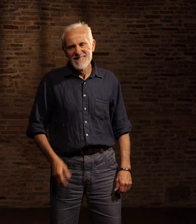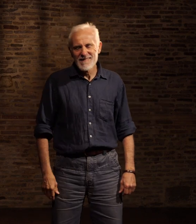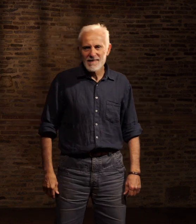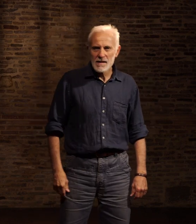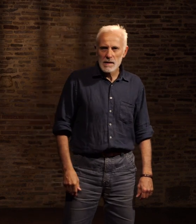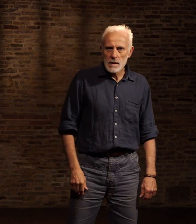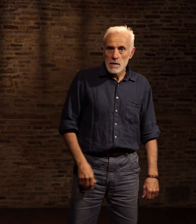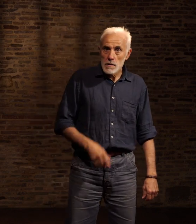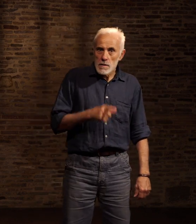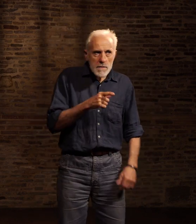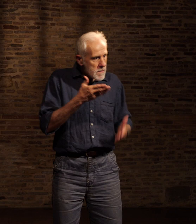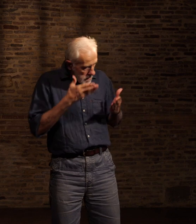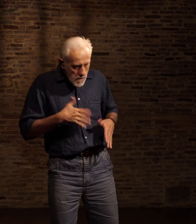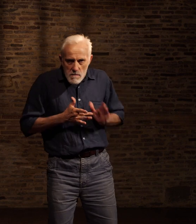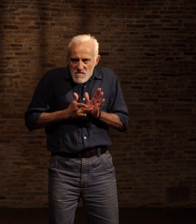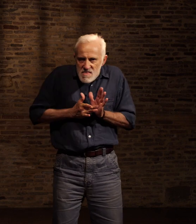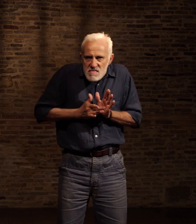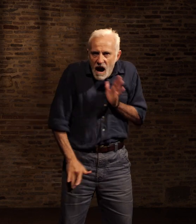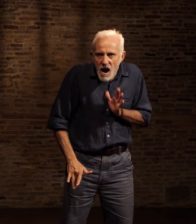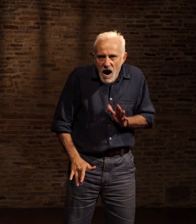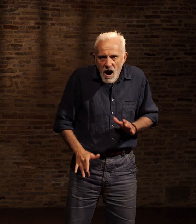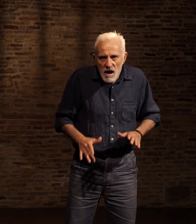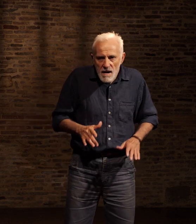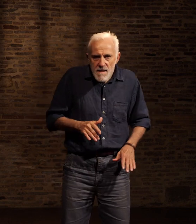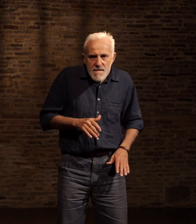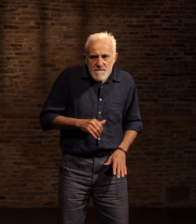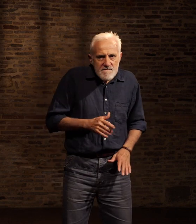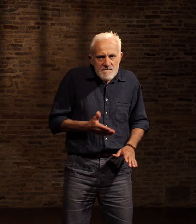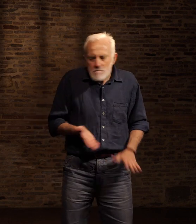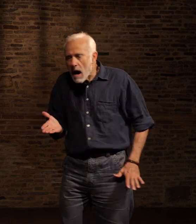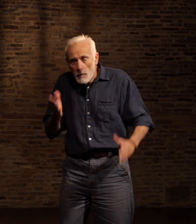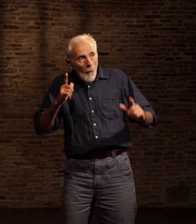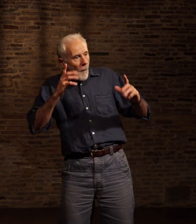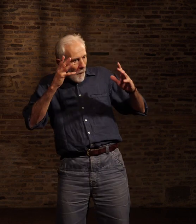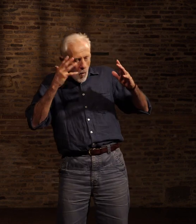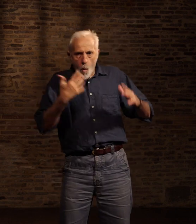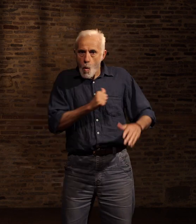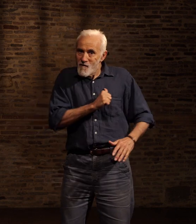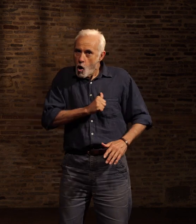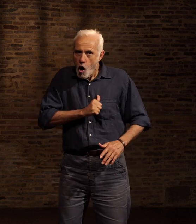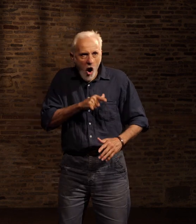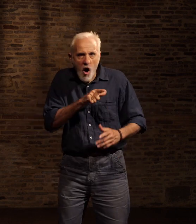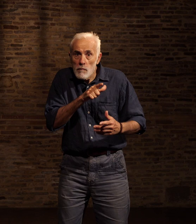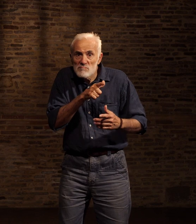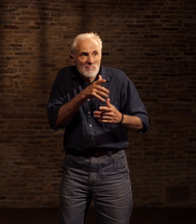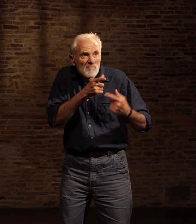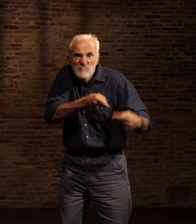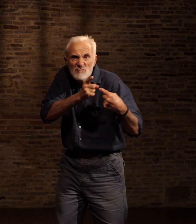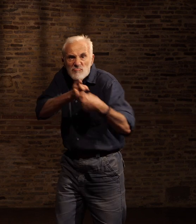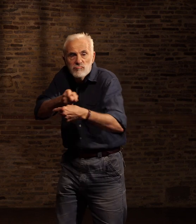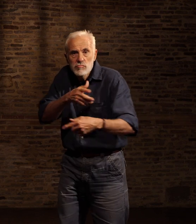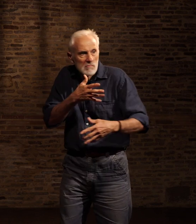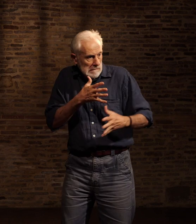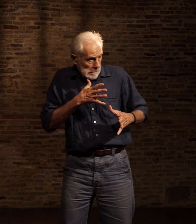Il se montrait aussi traître qu'une mille dute géorgie Autrageusement scélérat dans ses rapports avec les autres détenus Bref, néfaste comme la peste